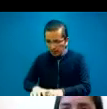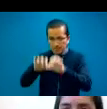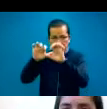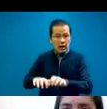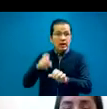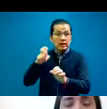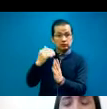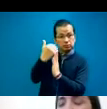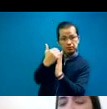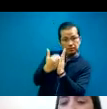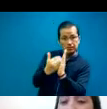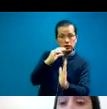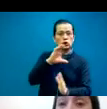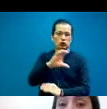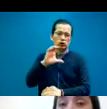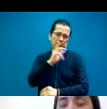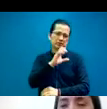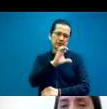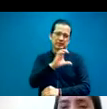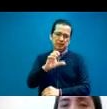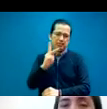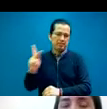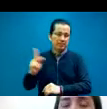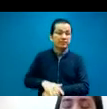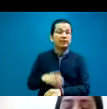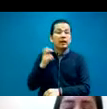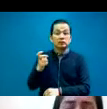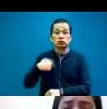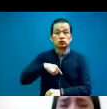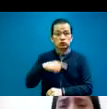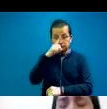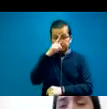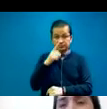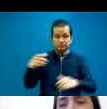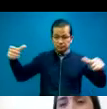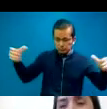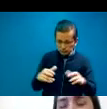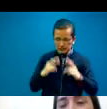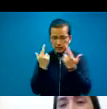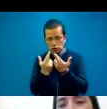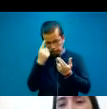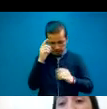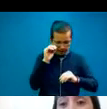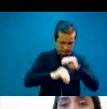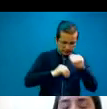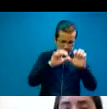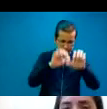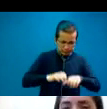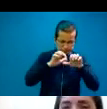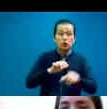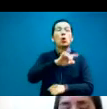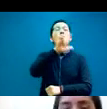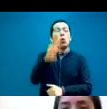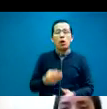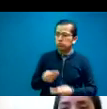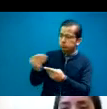este código. Se realizaron jornadas de validación, se hizo todo un trabajo previo de revisión